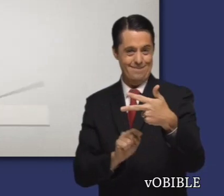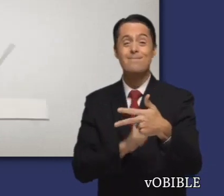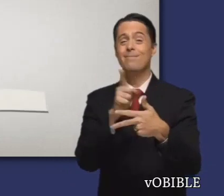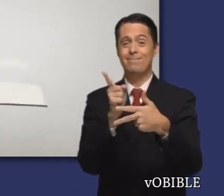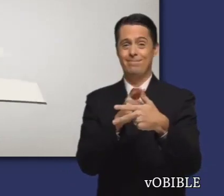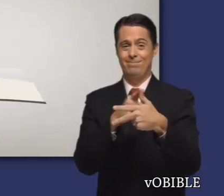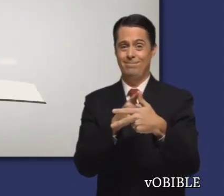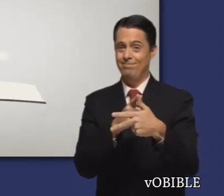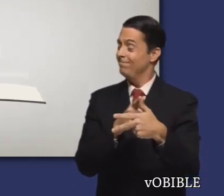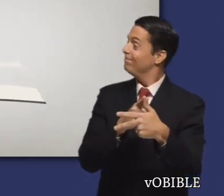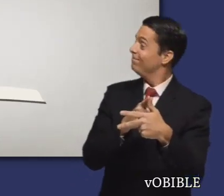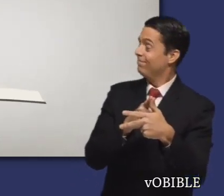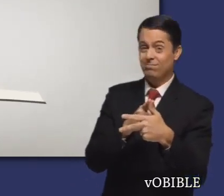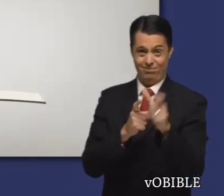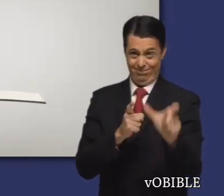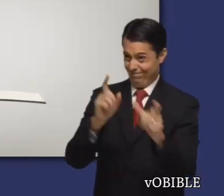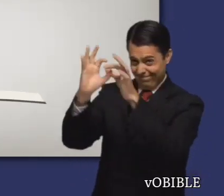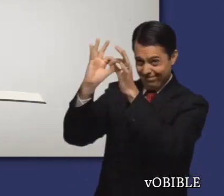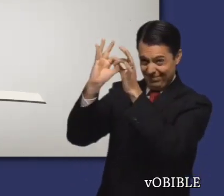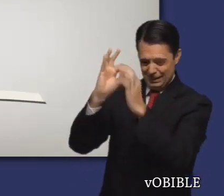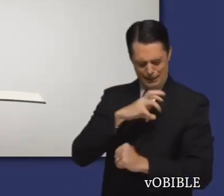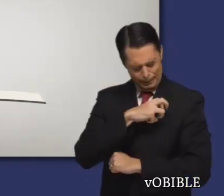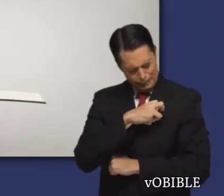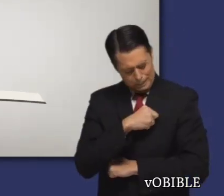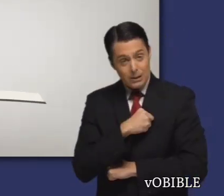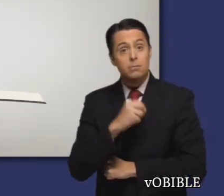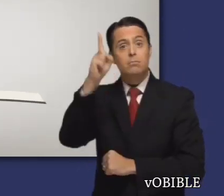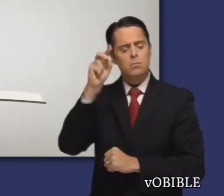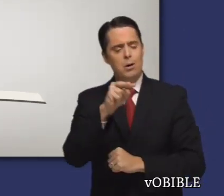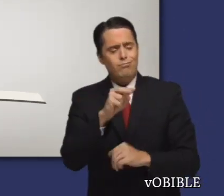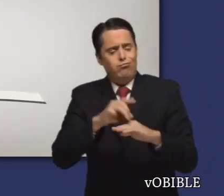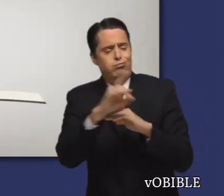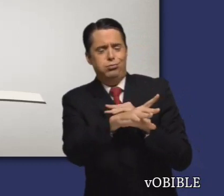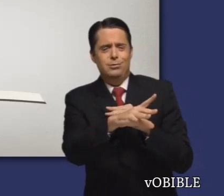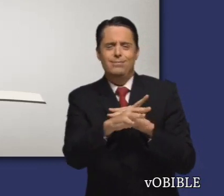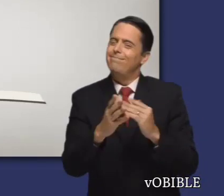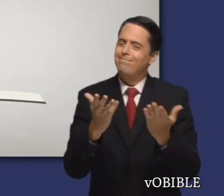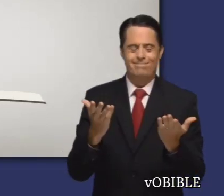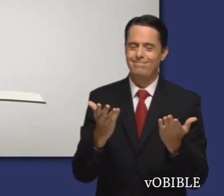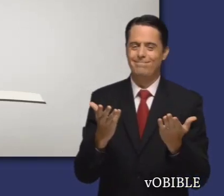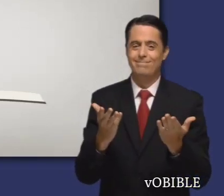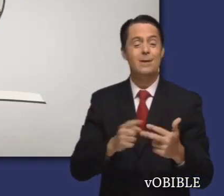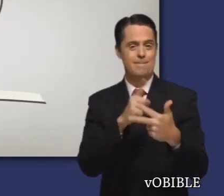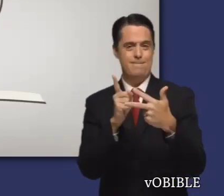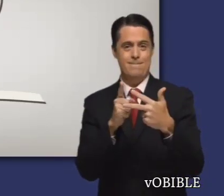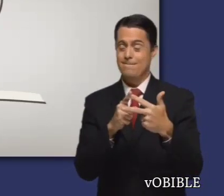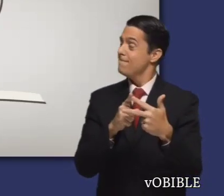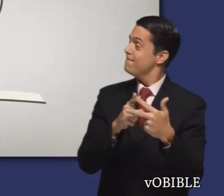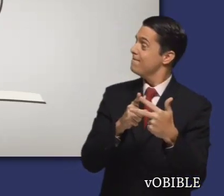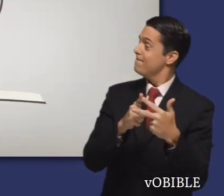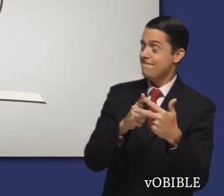Cuando estudie el libro de Abacuc, fíjese en que a Jehová le preocupa mucho que sus siervos sufran. En que